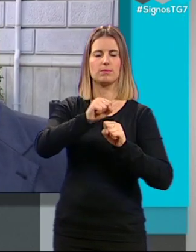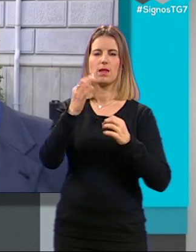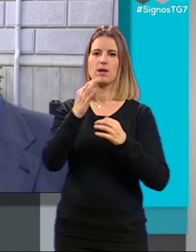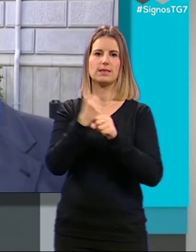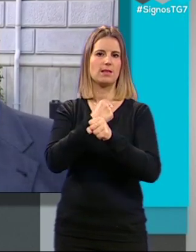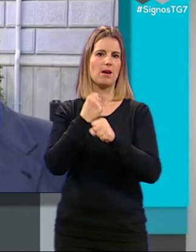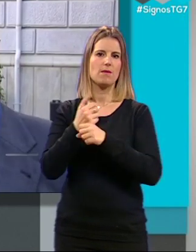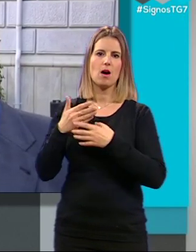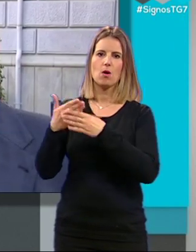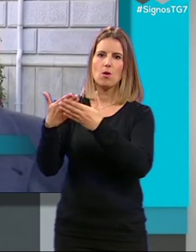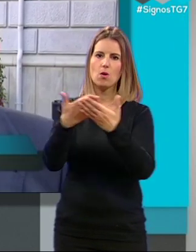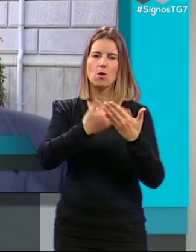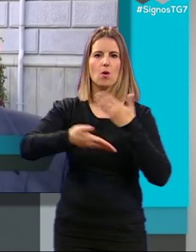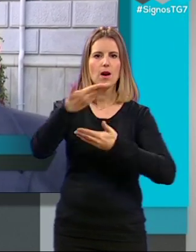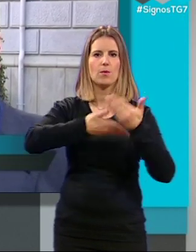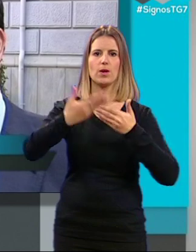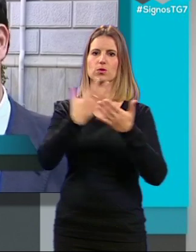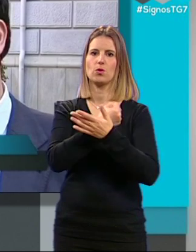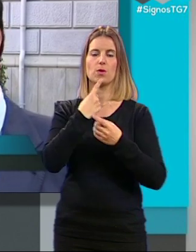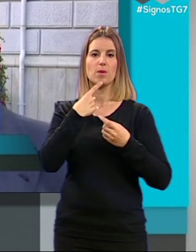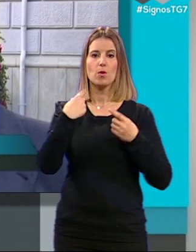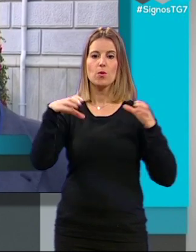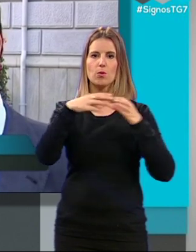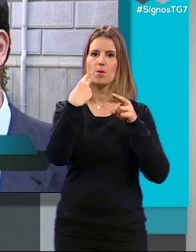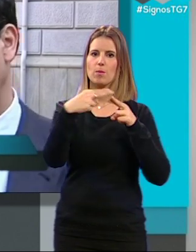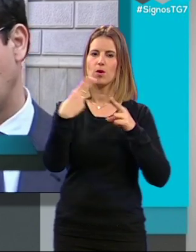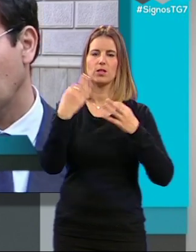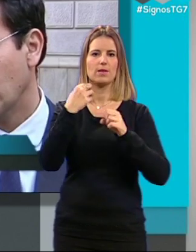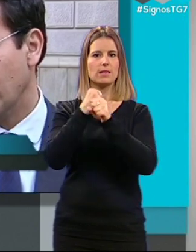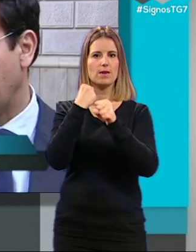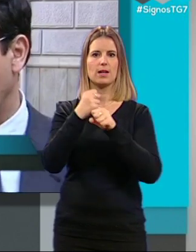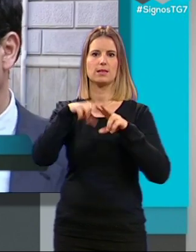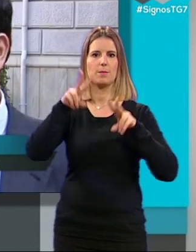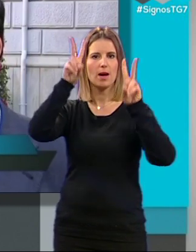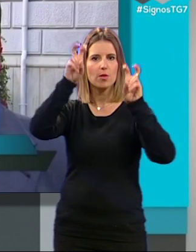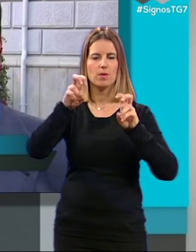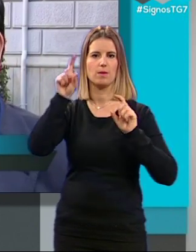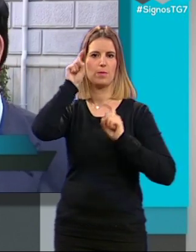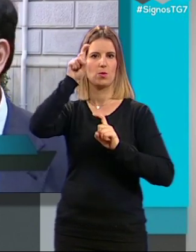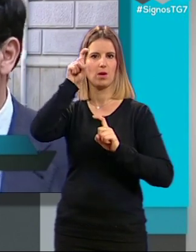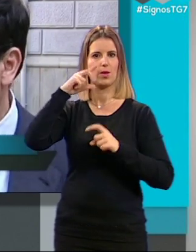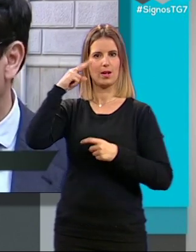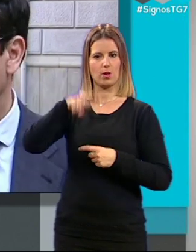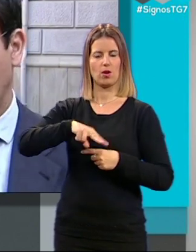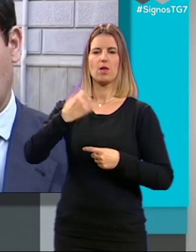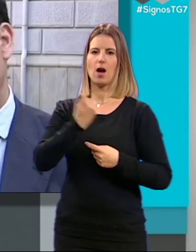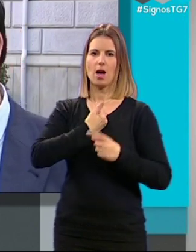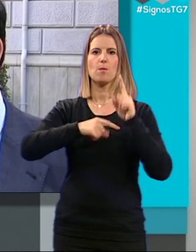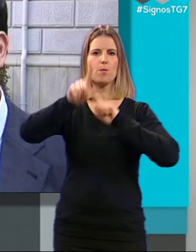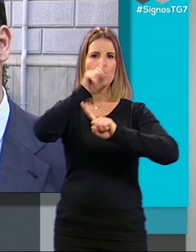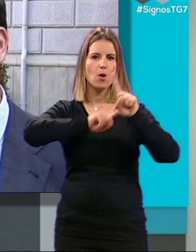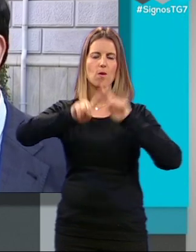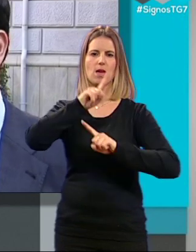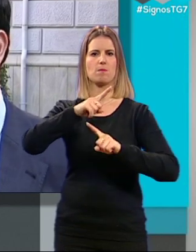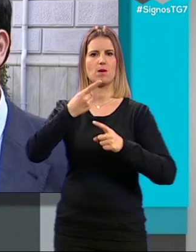compartido, donde todas las fuerzas políticas tienen que empujar, trabajar en materia de educación y reconocer que tenemos una lacra, que nos